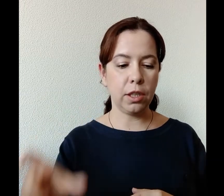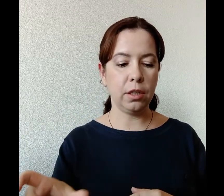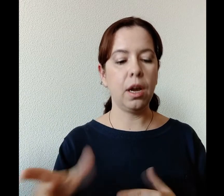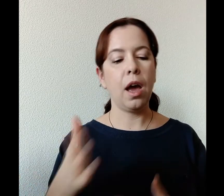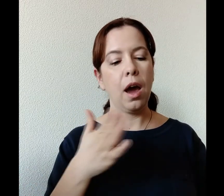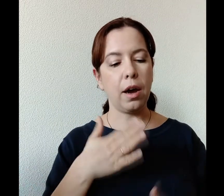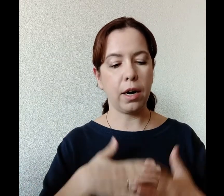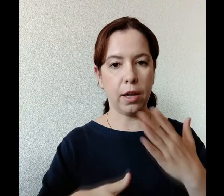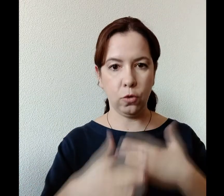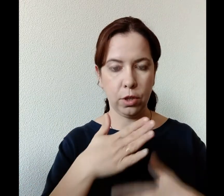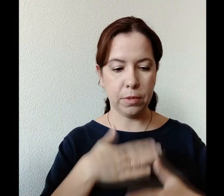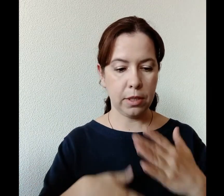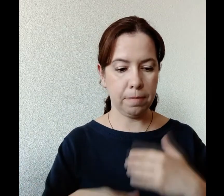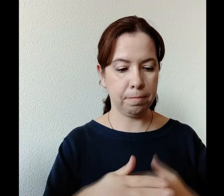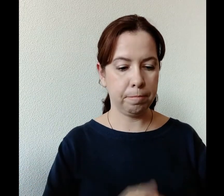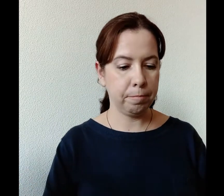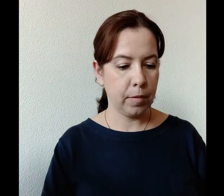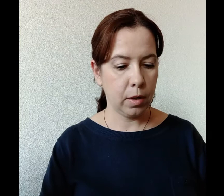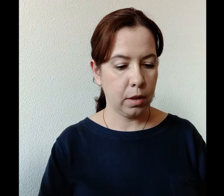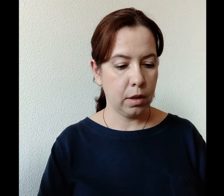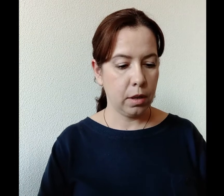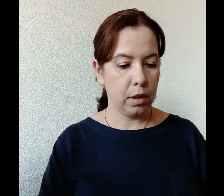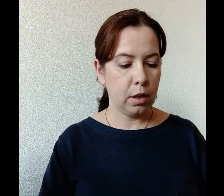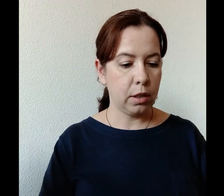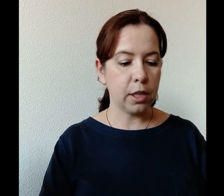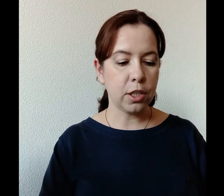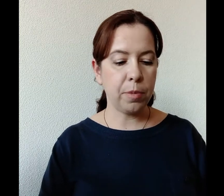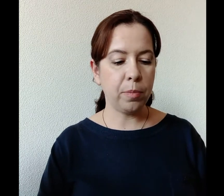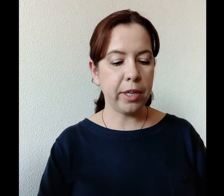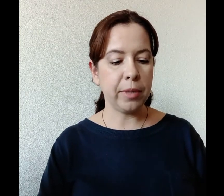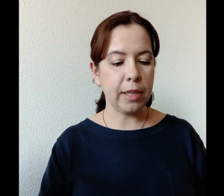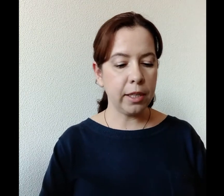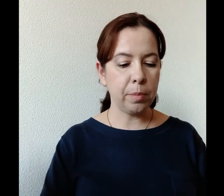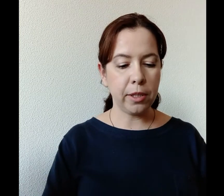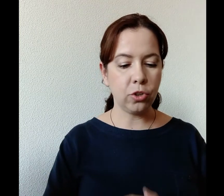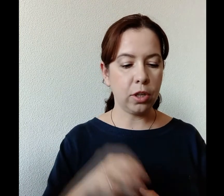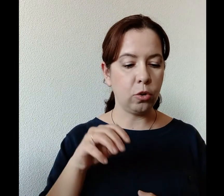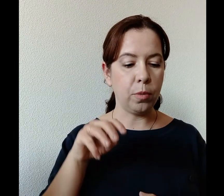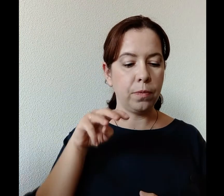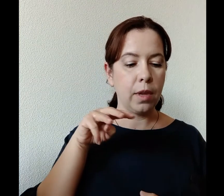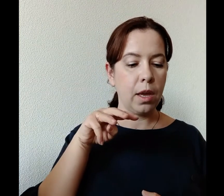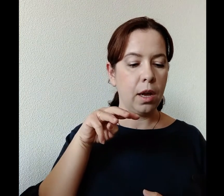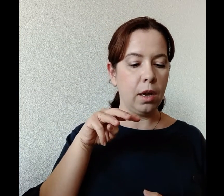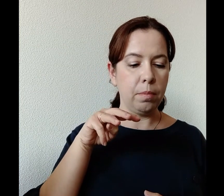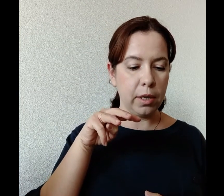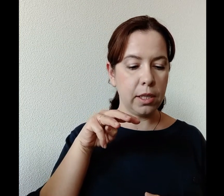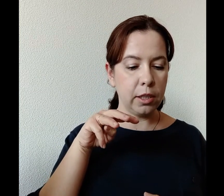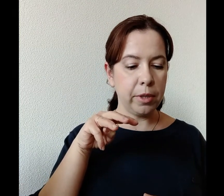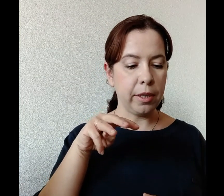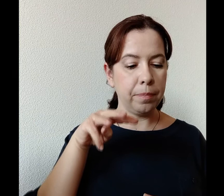радуемся». Дальше запев «Мария Магдалина, придячи ко гробу». Магдалина Мария.